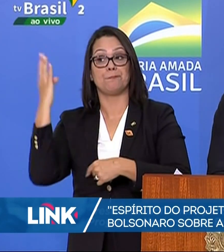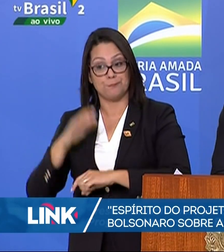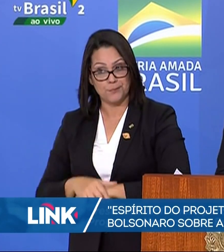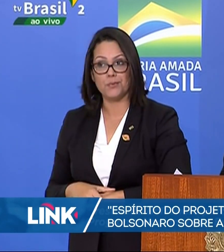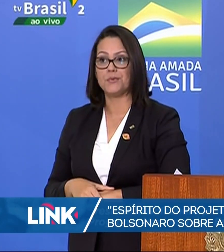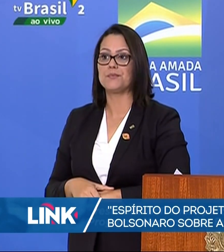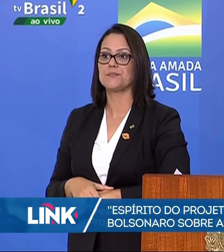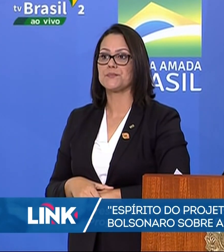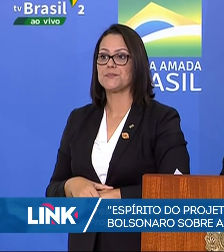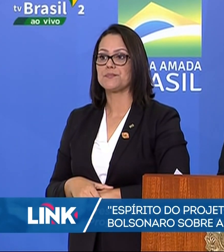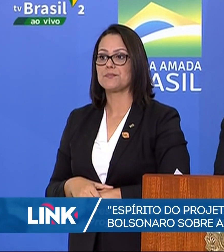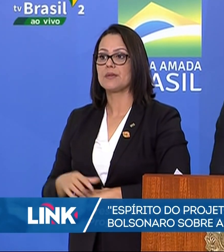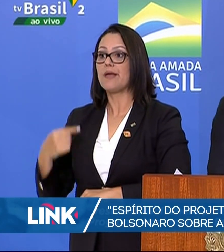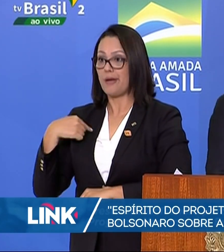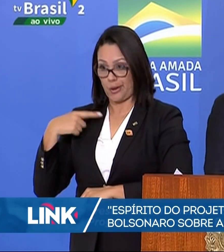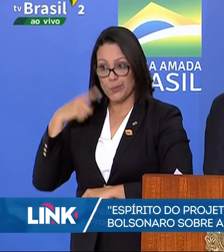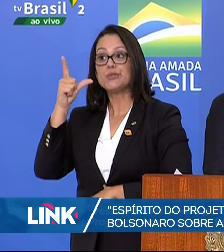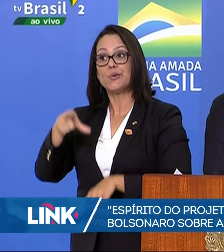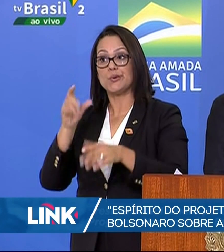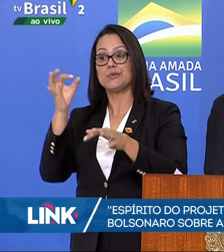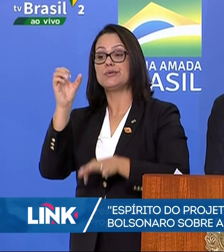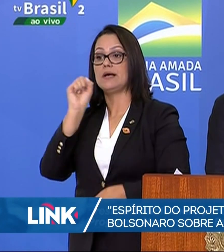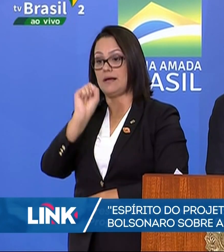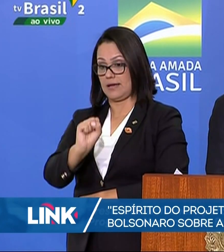sou réu no Supremo Tribunal Federal por um caso desse.